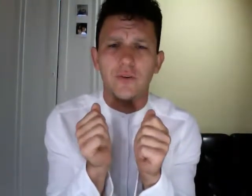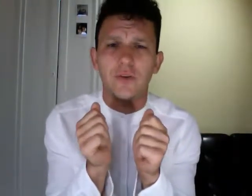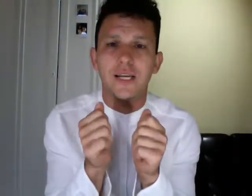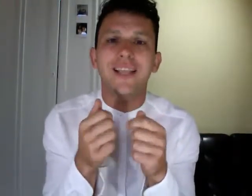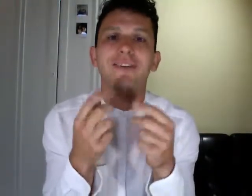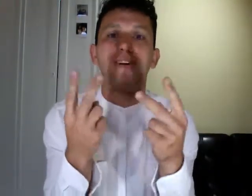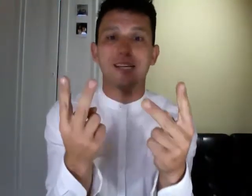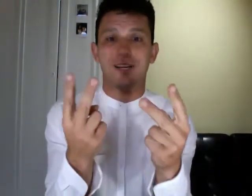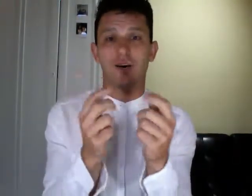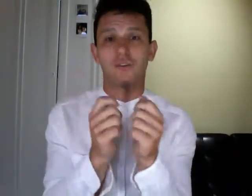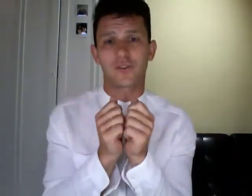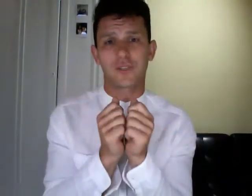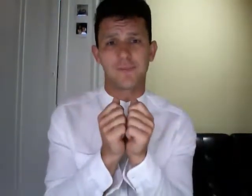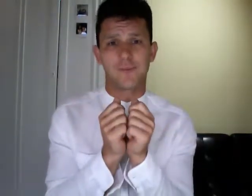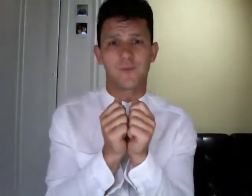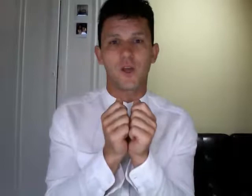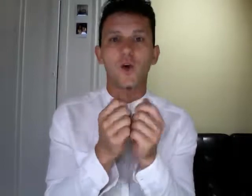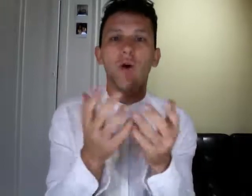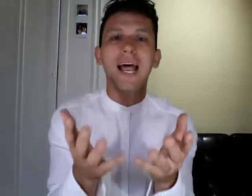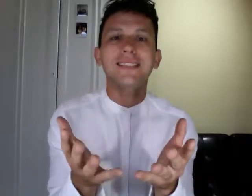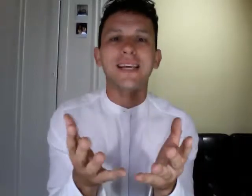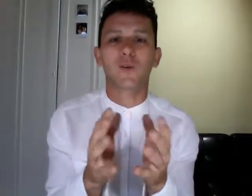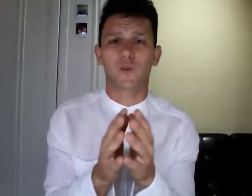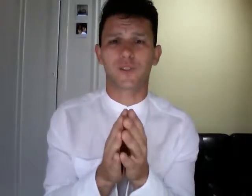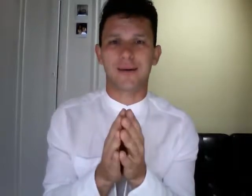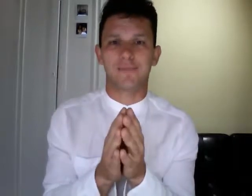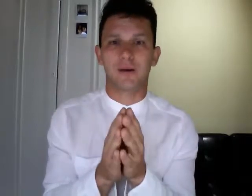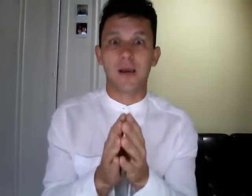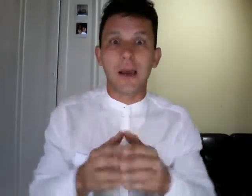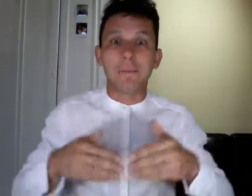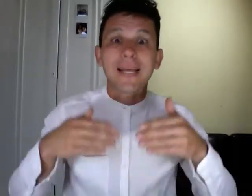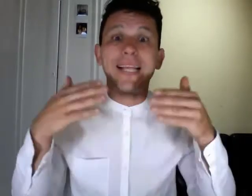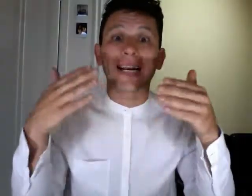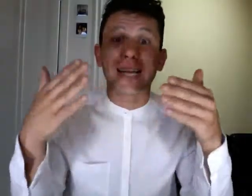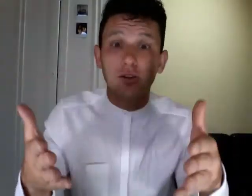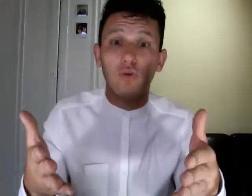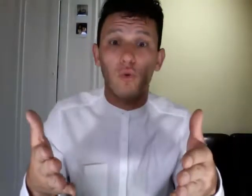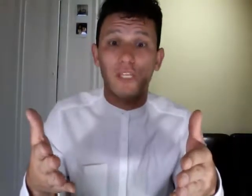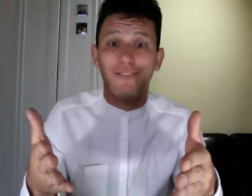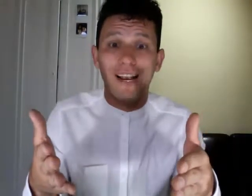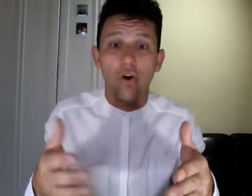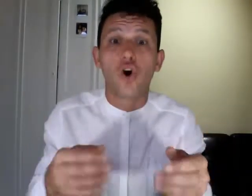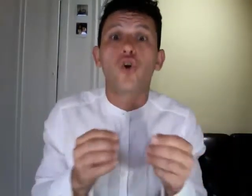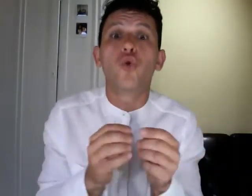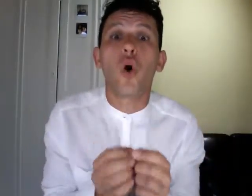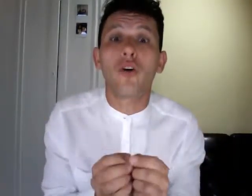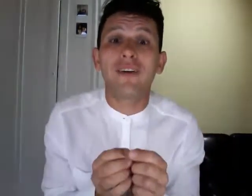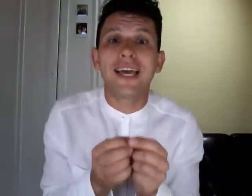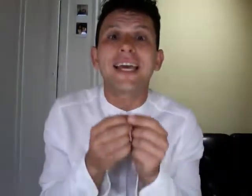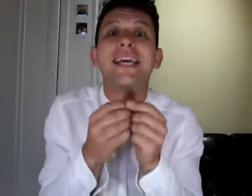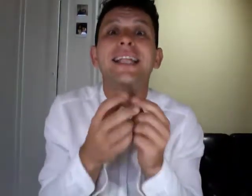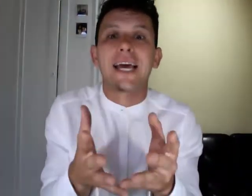devi fare il secondo step qual è il secondo step? mettere dentro il tuo cervello nuove idee